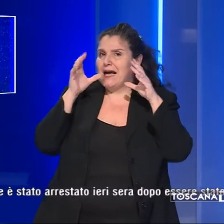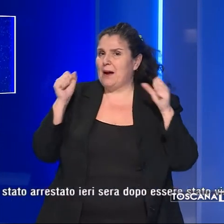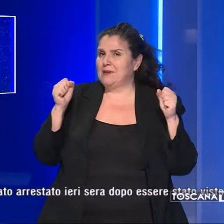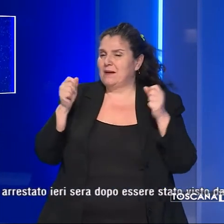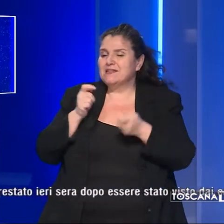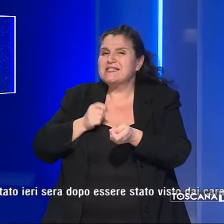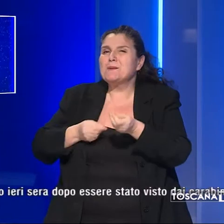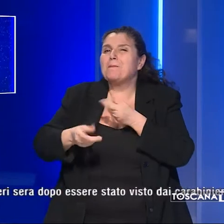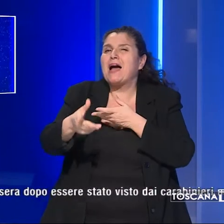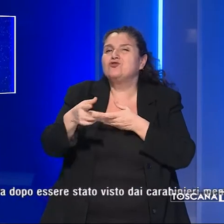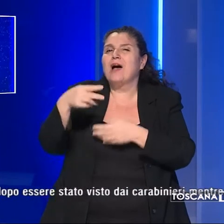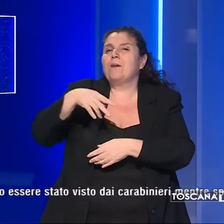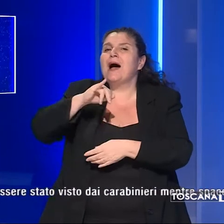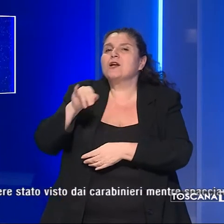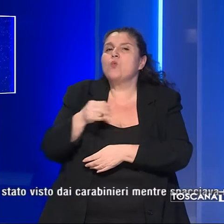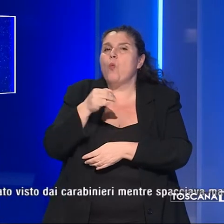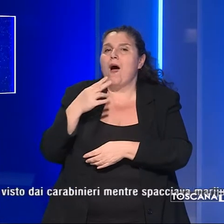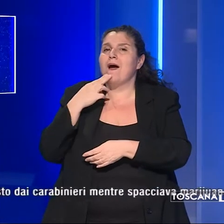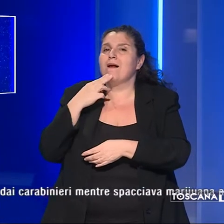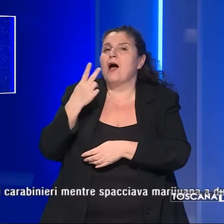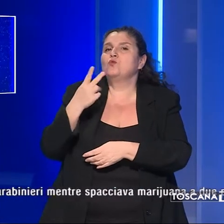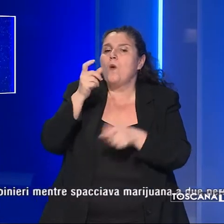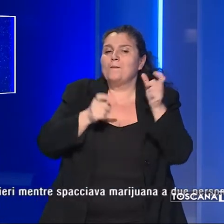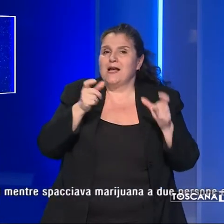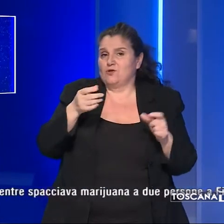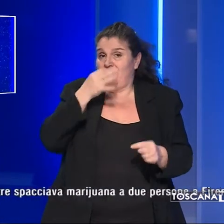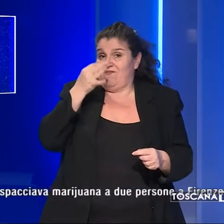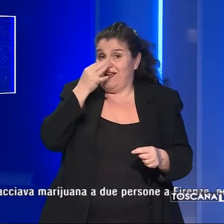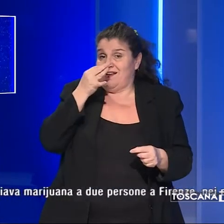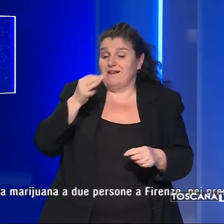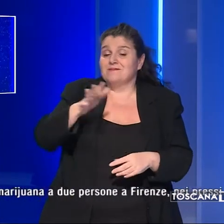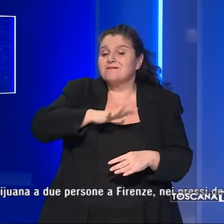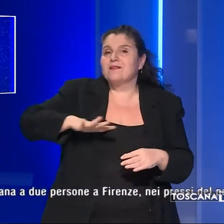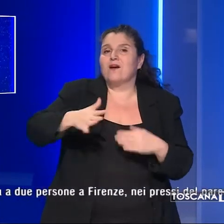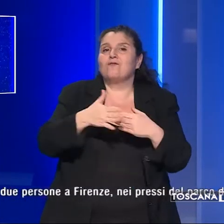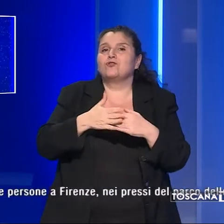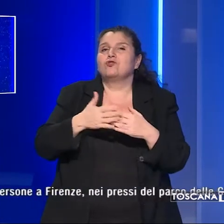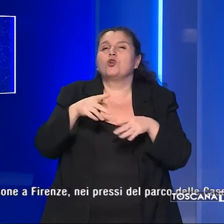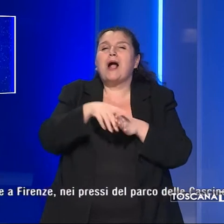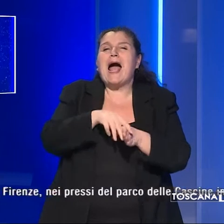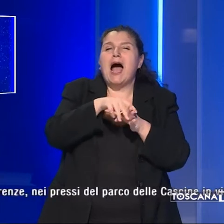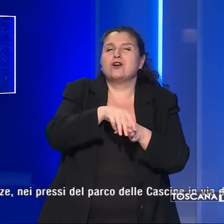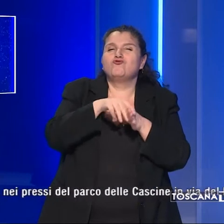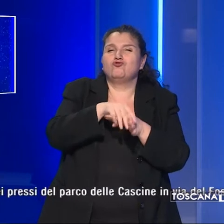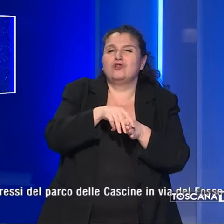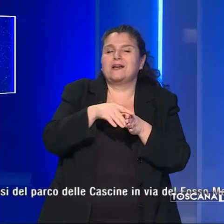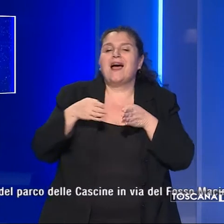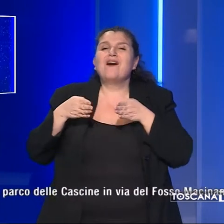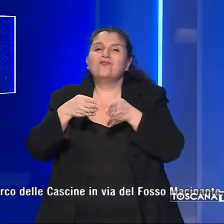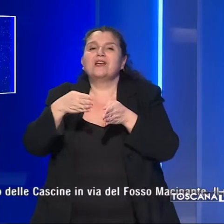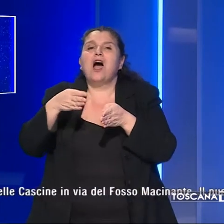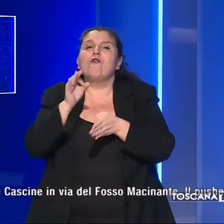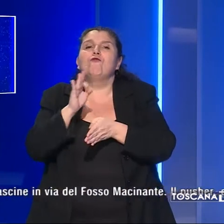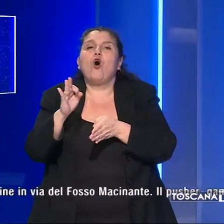spacciava marijuana a due persone a Firenze, nei pressi del Parco delle Cascine, in via del